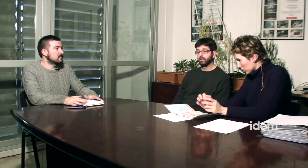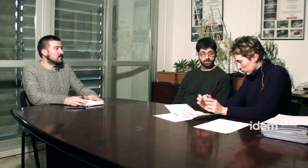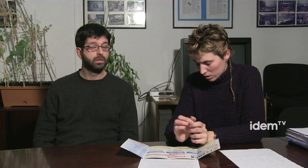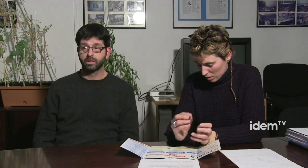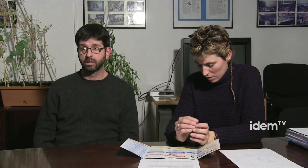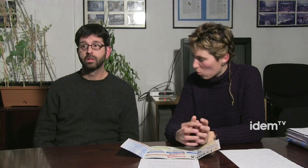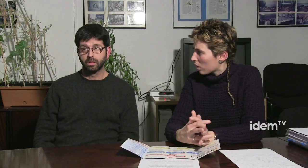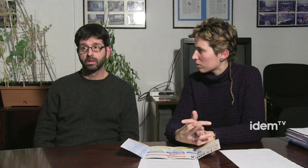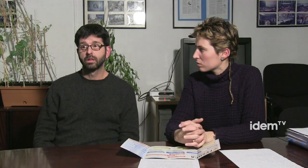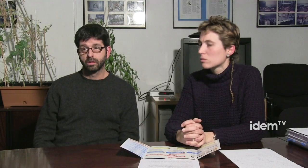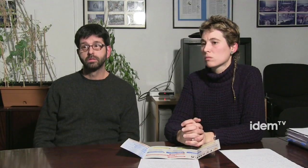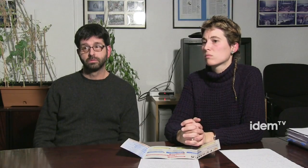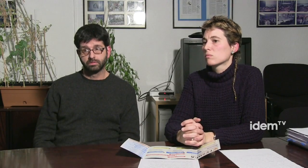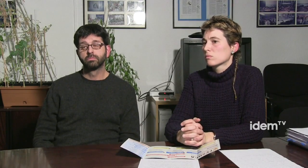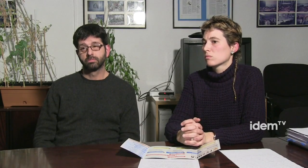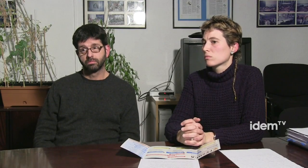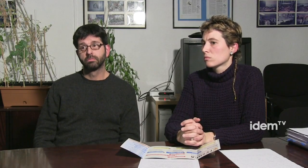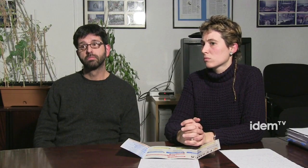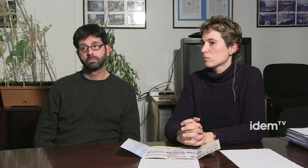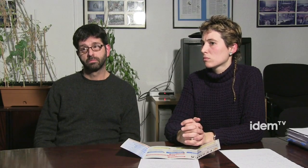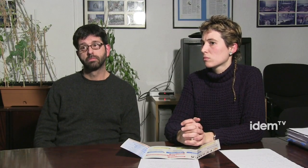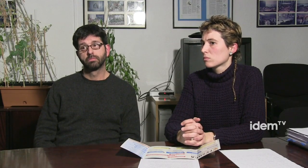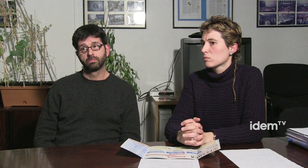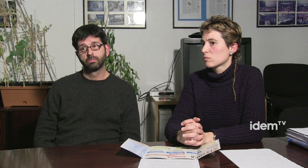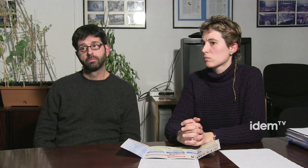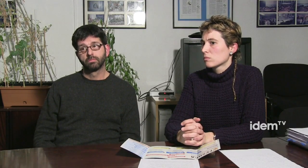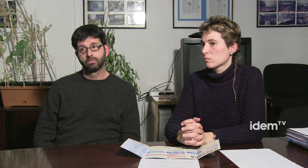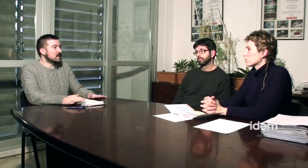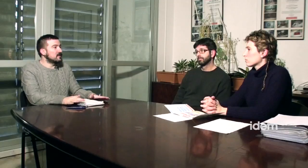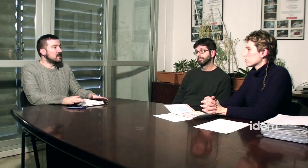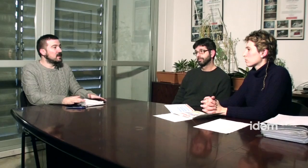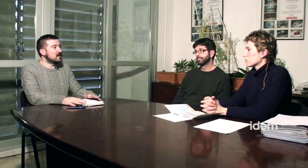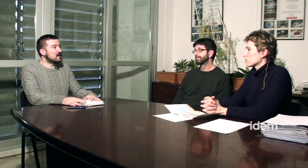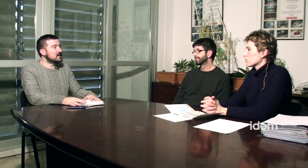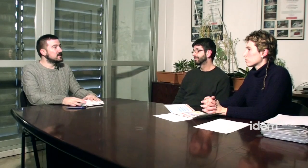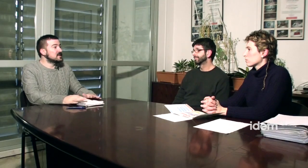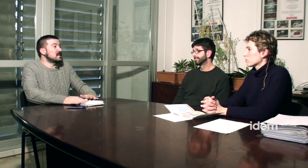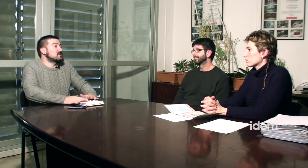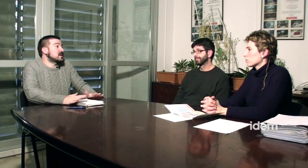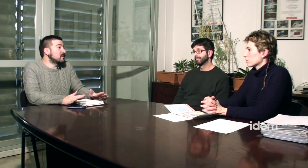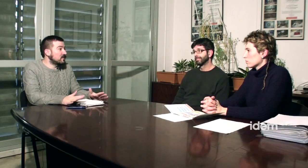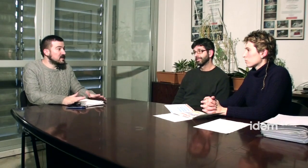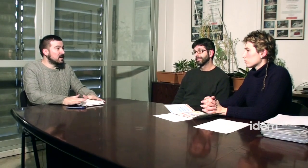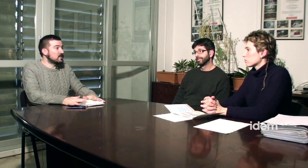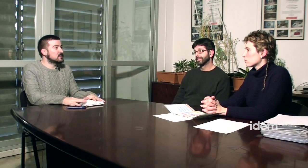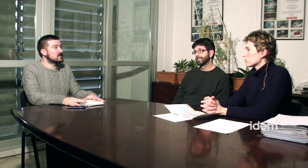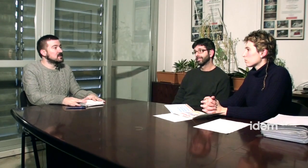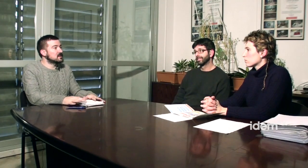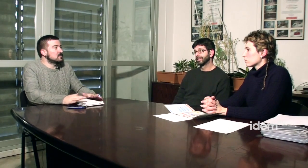Sí, és exactament igual Sí, és exactament igual Doncs en principi ja hauríem acabat l'entrevista a no ser que vull que ofegiré alguna cosa més que